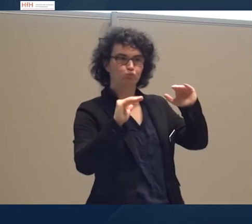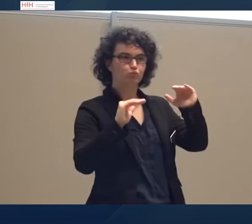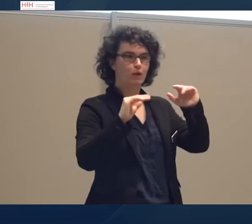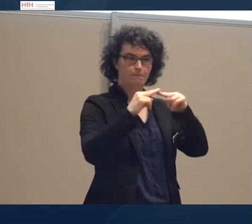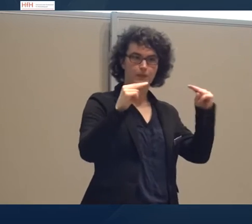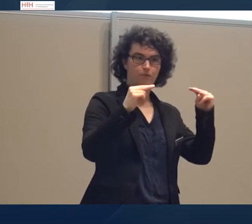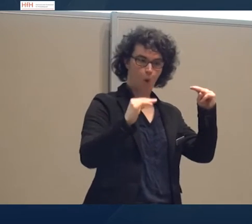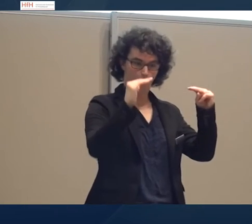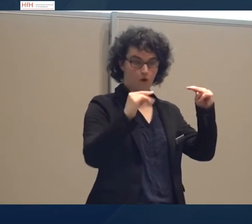wir noch nicht.